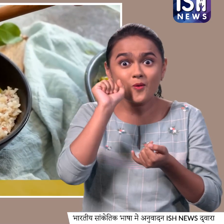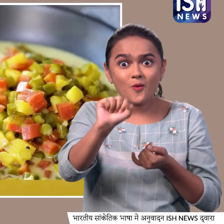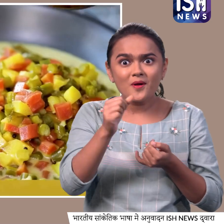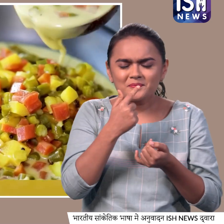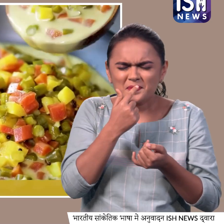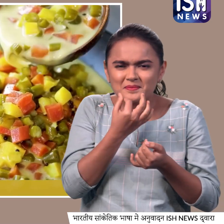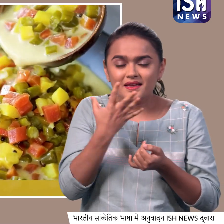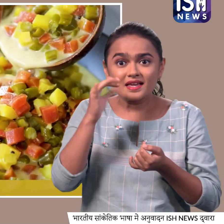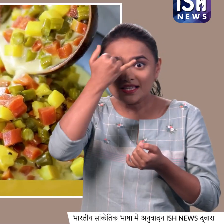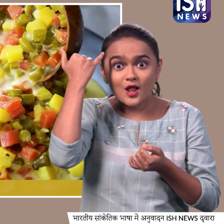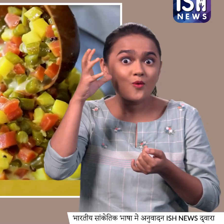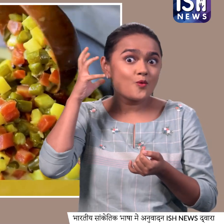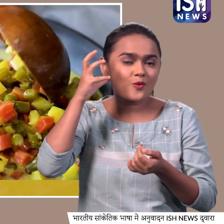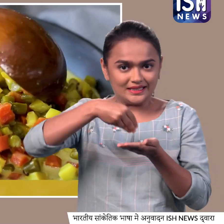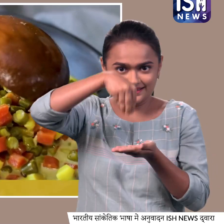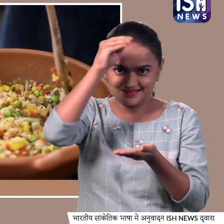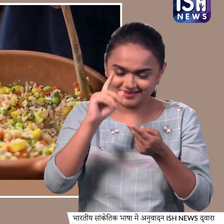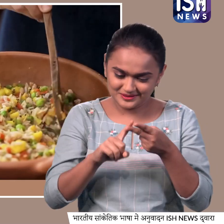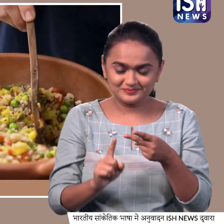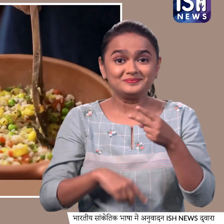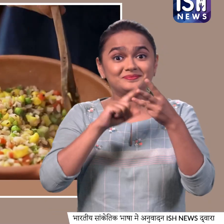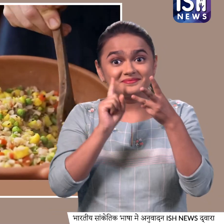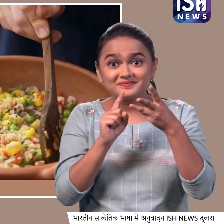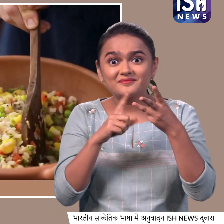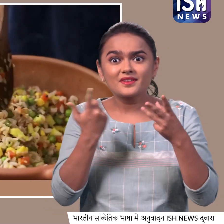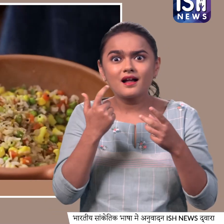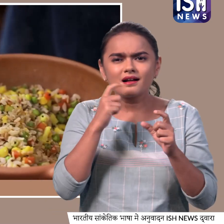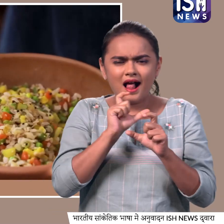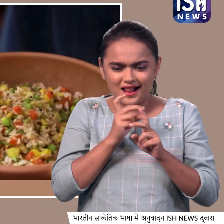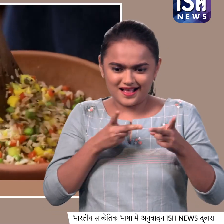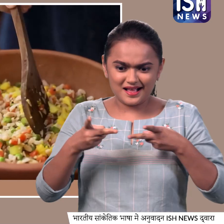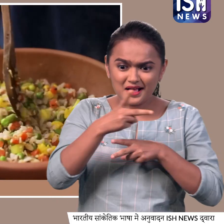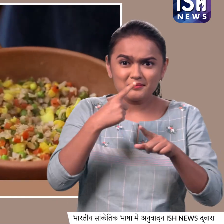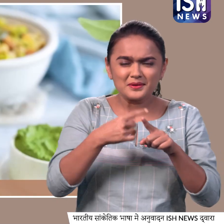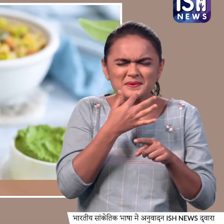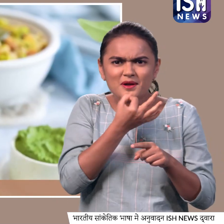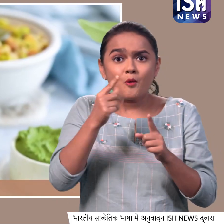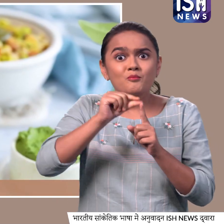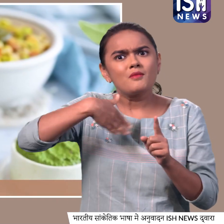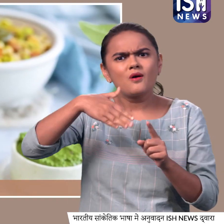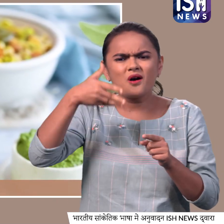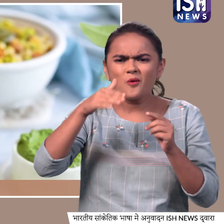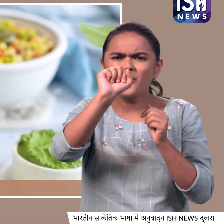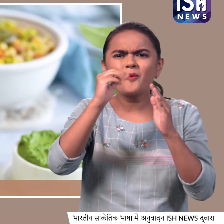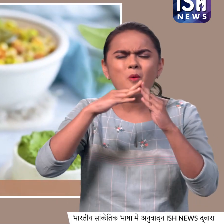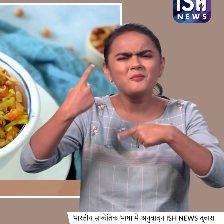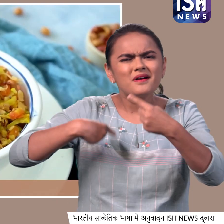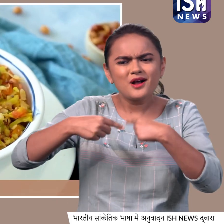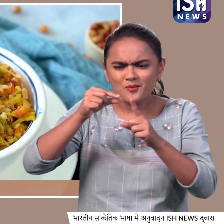से भरा येलो कोकोनेट करी फिर बनाएंगे कलर्फुल और स्वादिश्ट पोहा जो आप घर पर रेगिलर पोहा